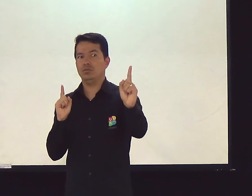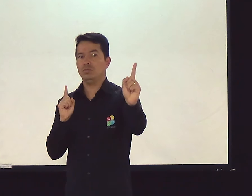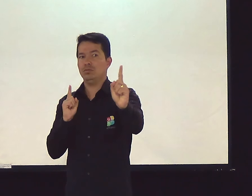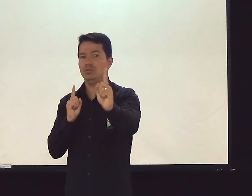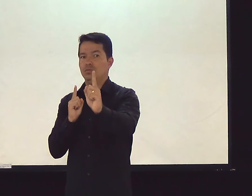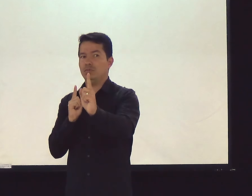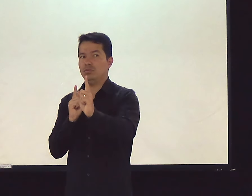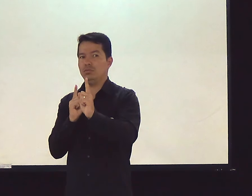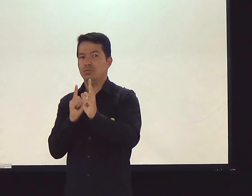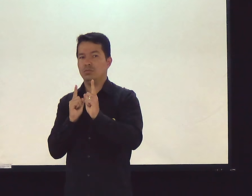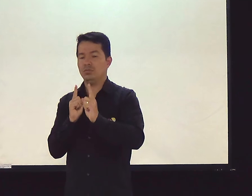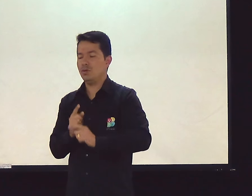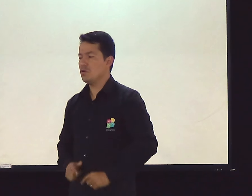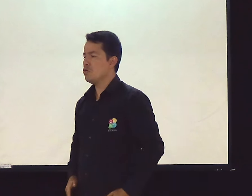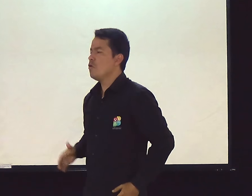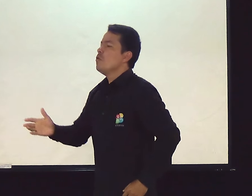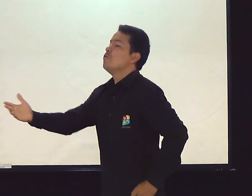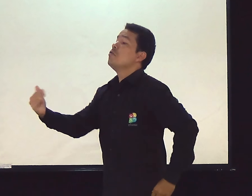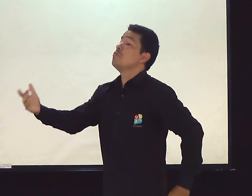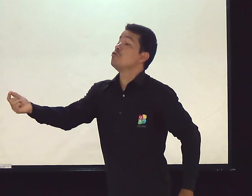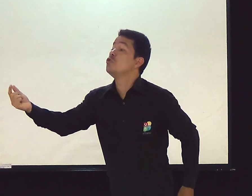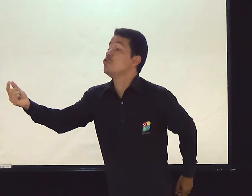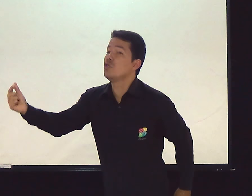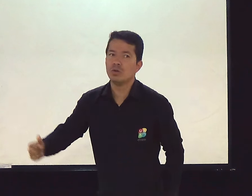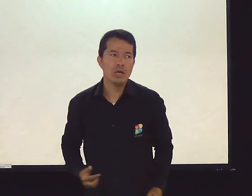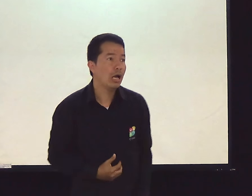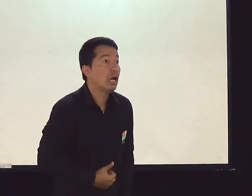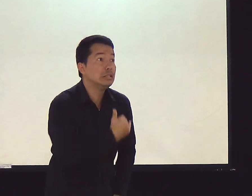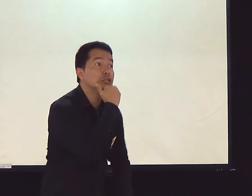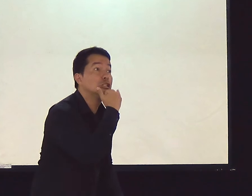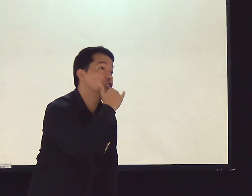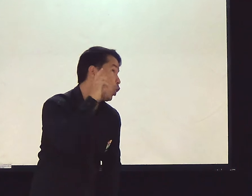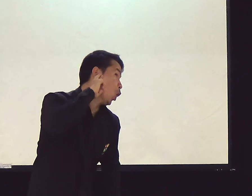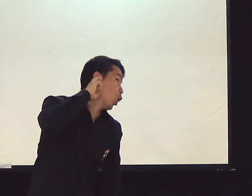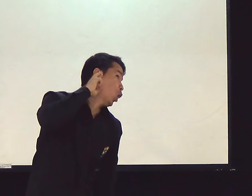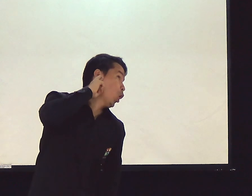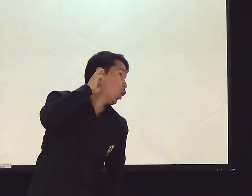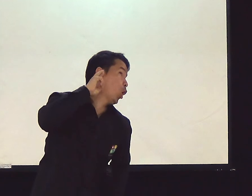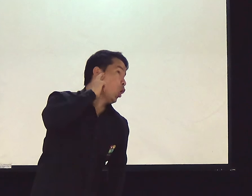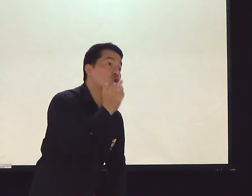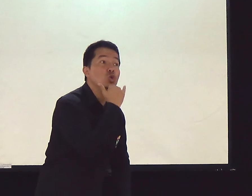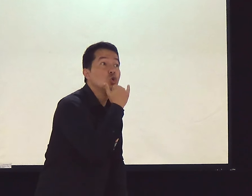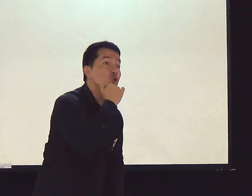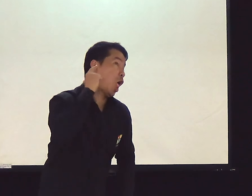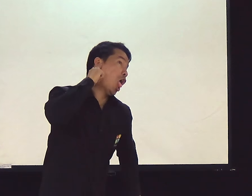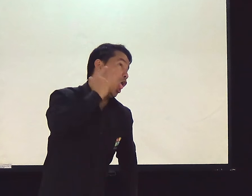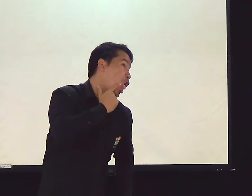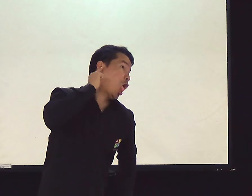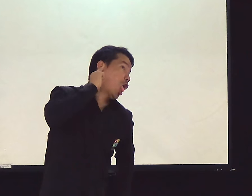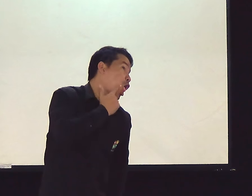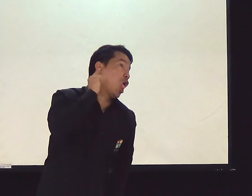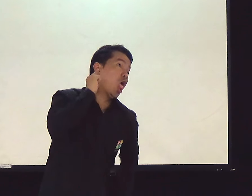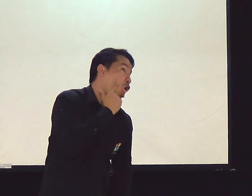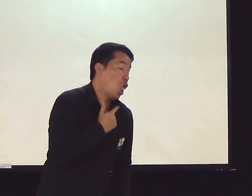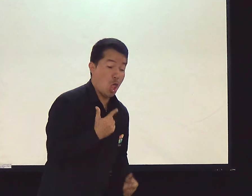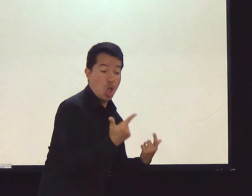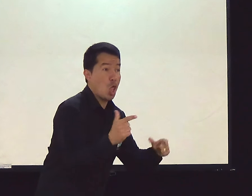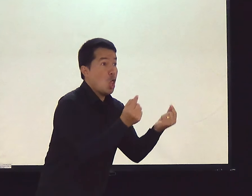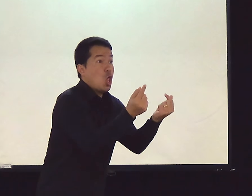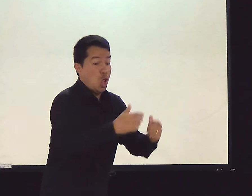Aí chega um moço. A parte de você. Ah, passa o seu dinheiro aí. Passa o que você tem. Desculpa, mas, ó. Eu sou surdo. Não escuto. Eu não